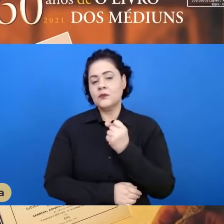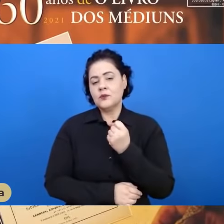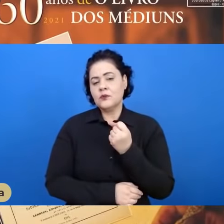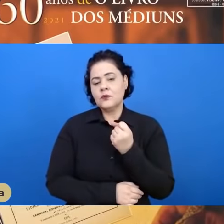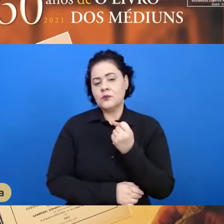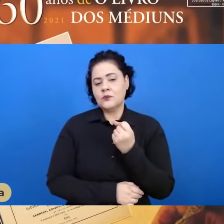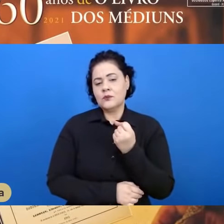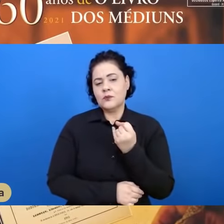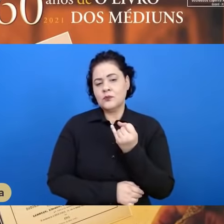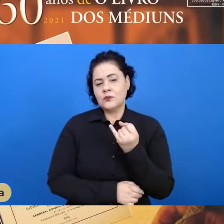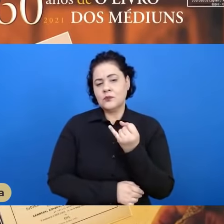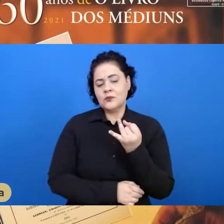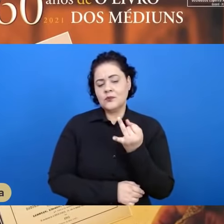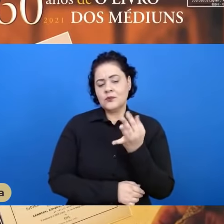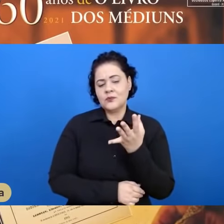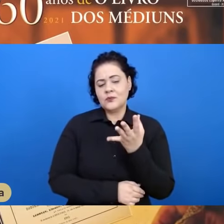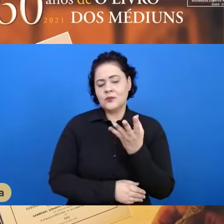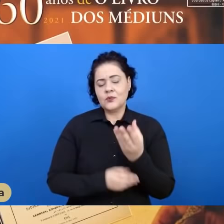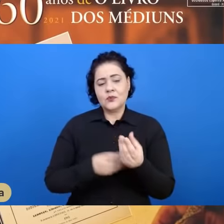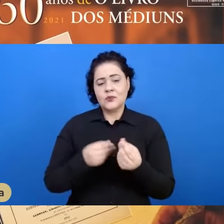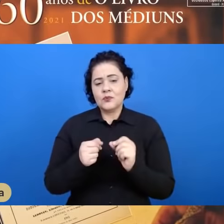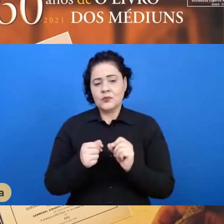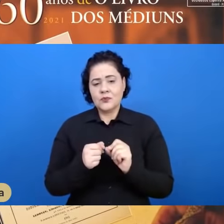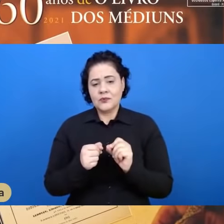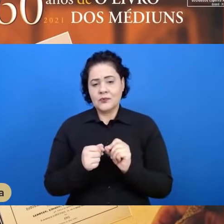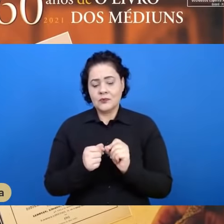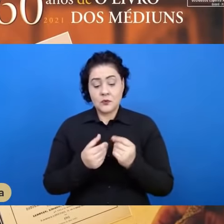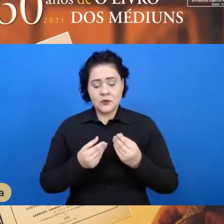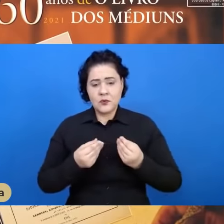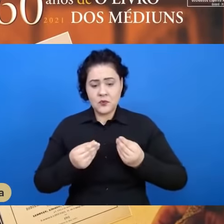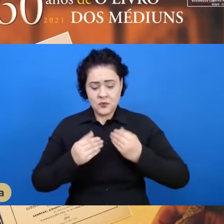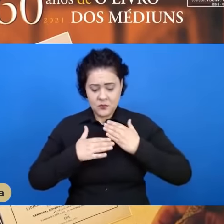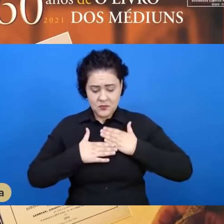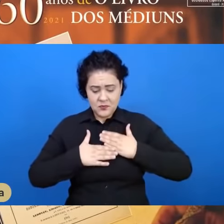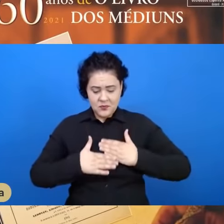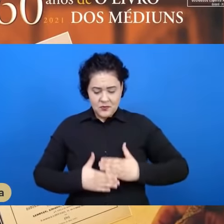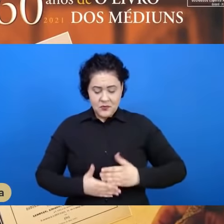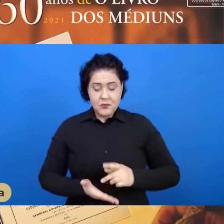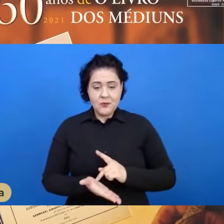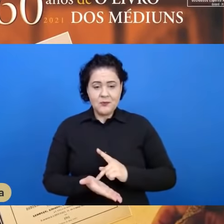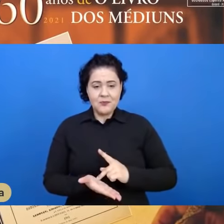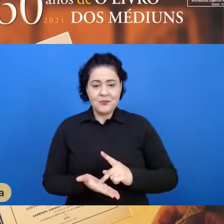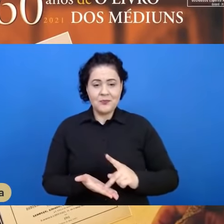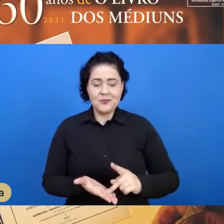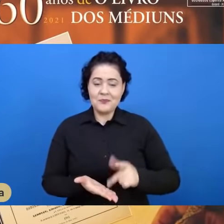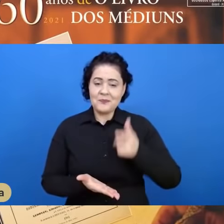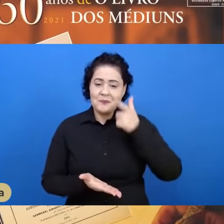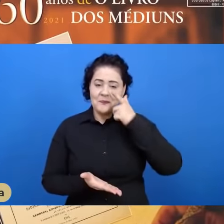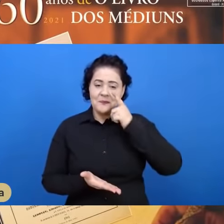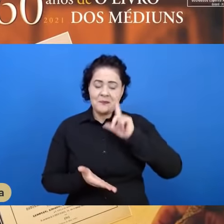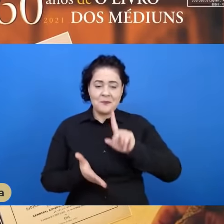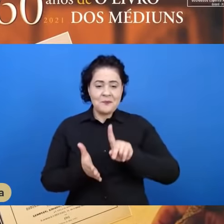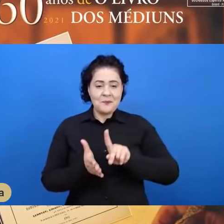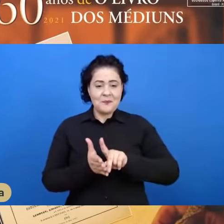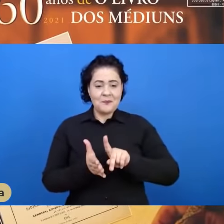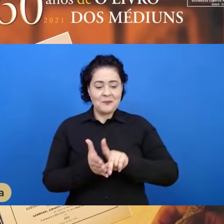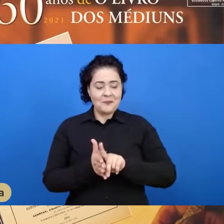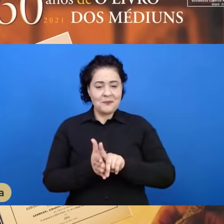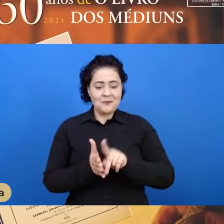para se tornar aquele vaso purificado, habilitado a transportar